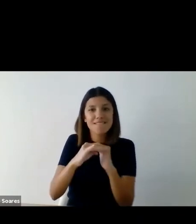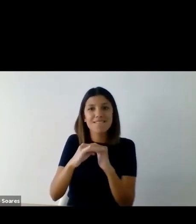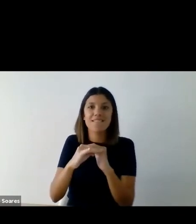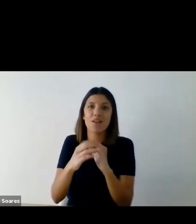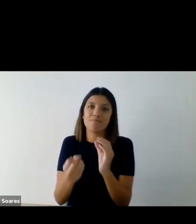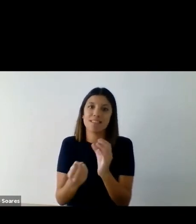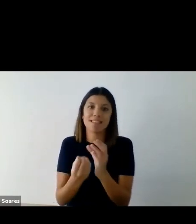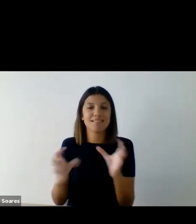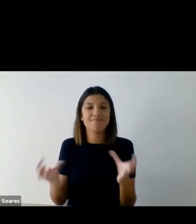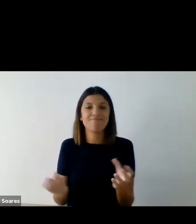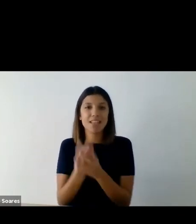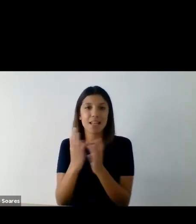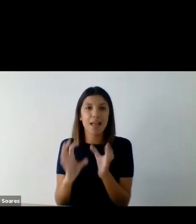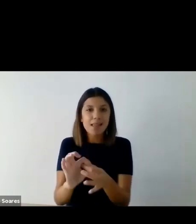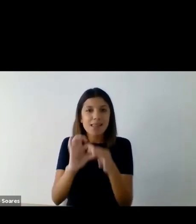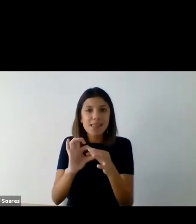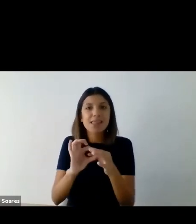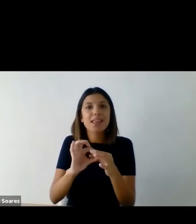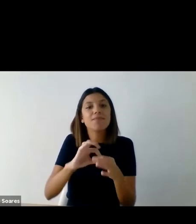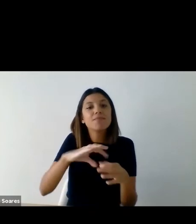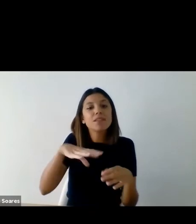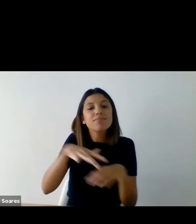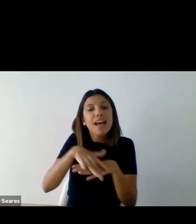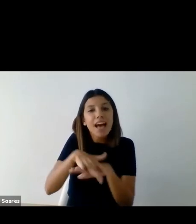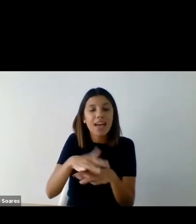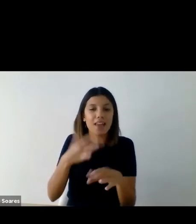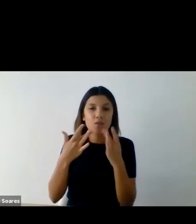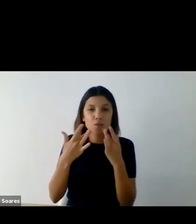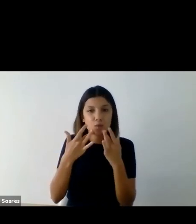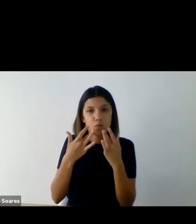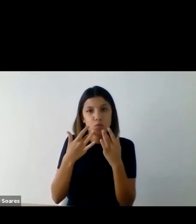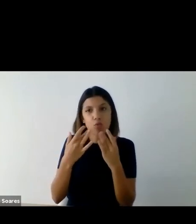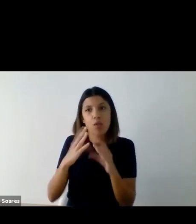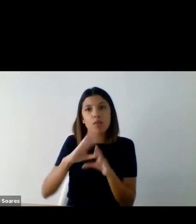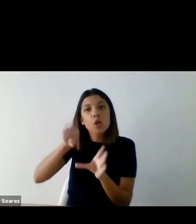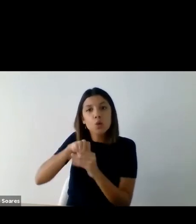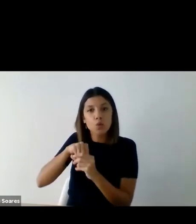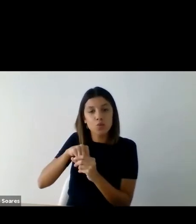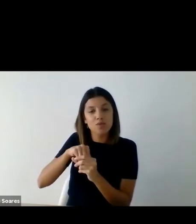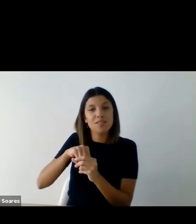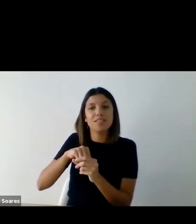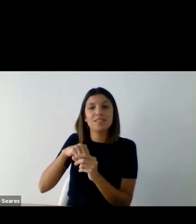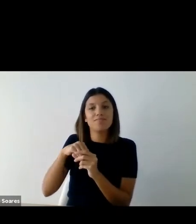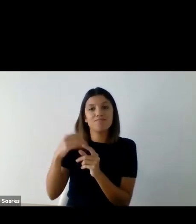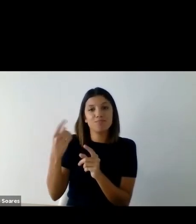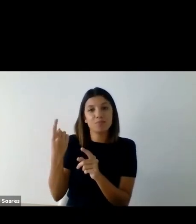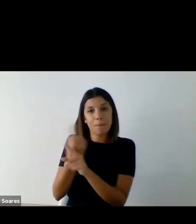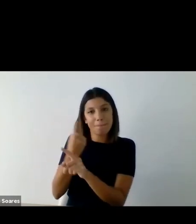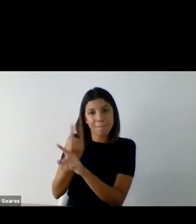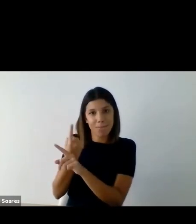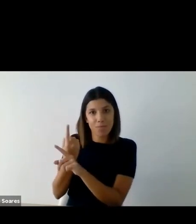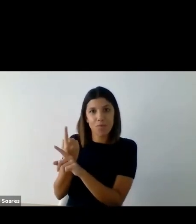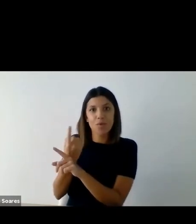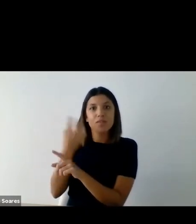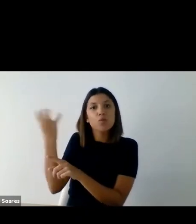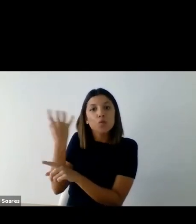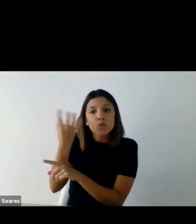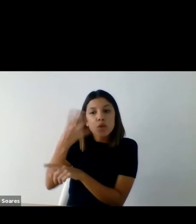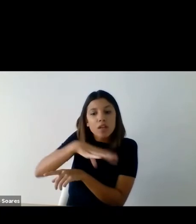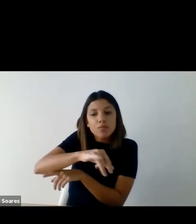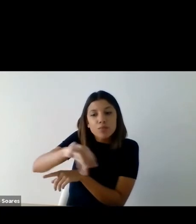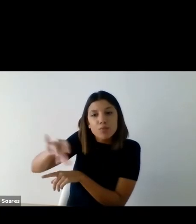e entre estes e outras entidades culturais da zona para o melhor aproveitamento dos recursos existentes e a